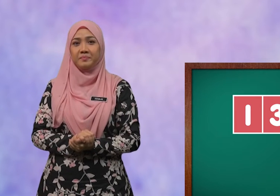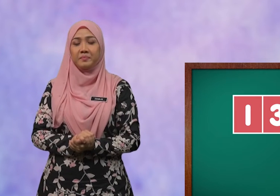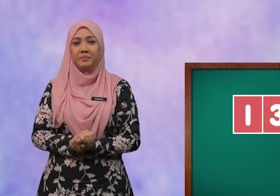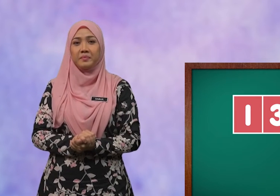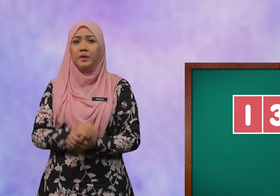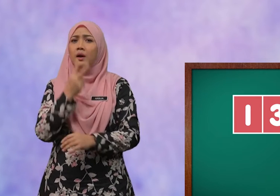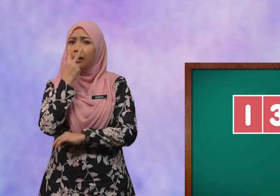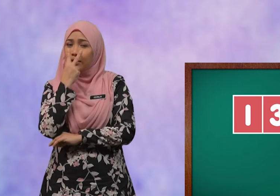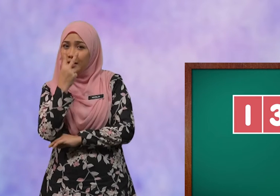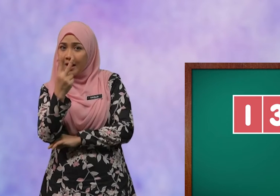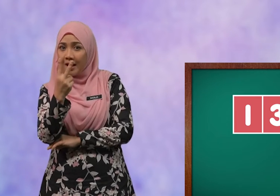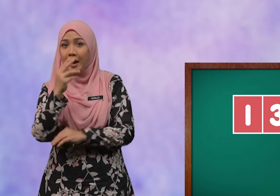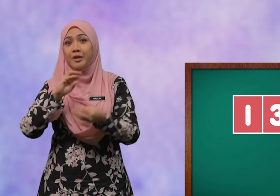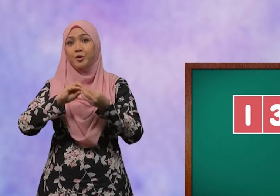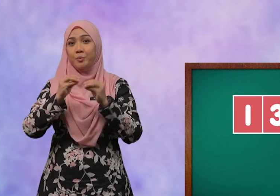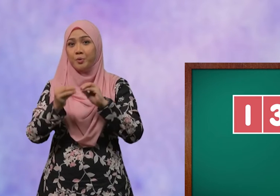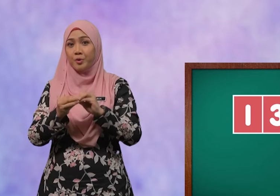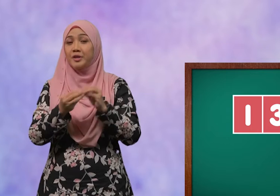Neuse Lihat Nombor